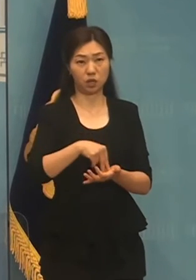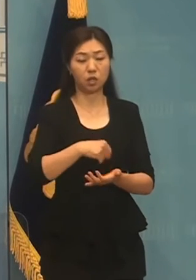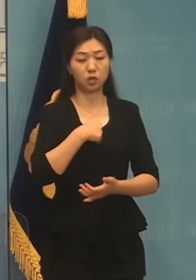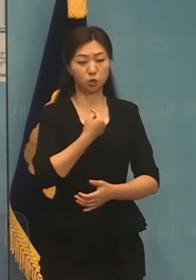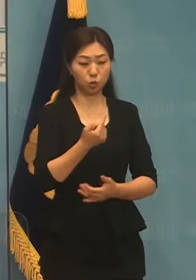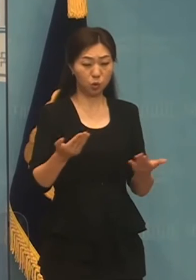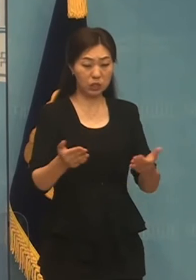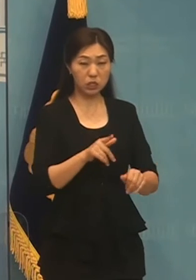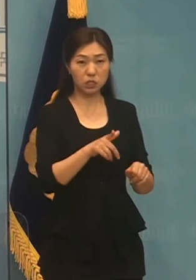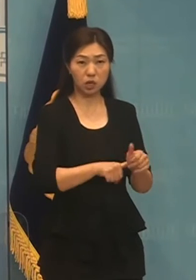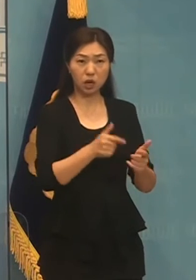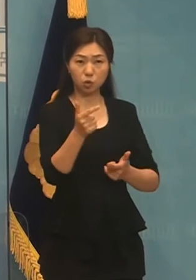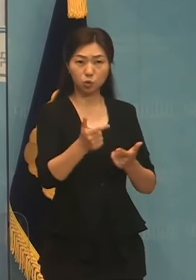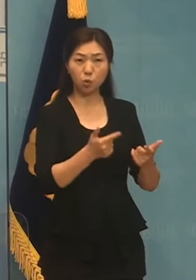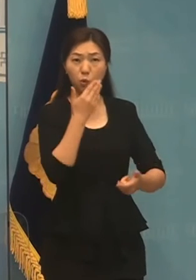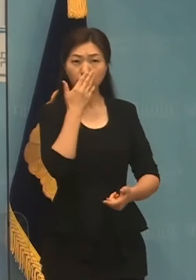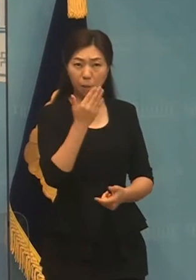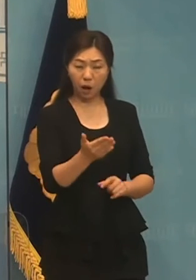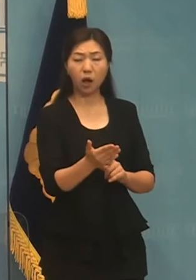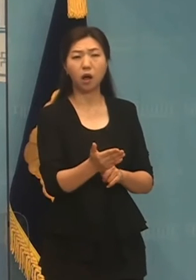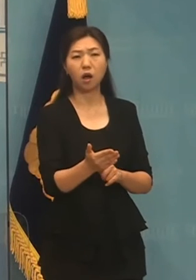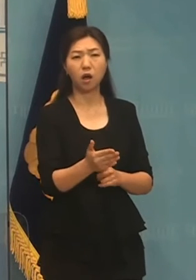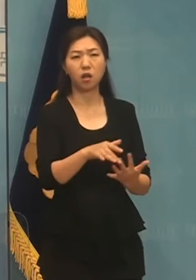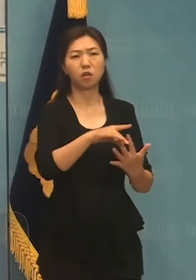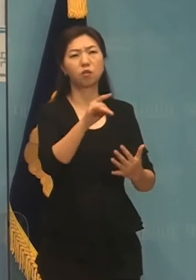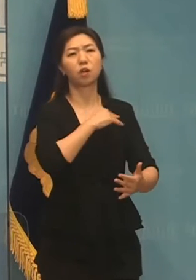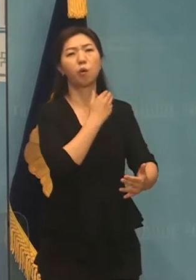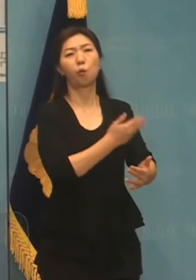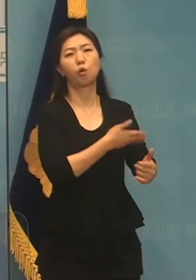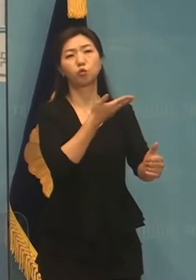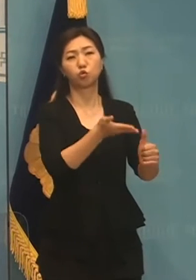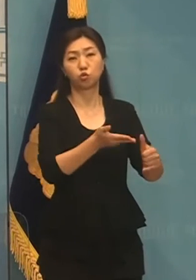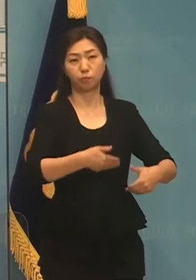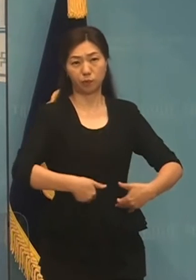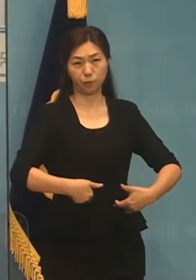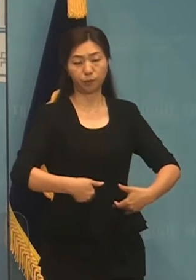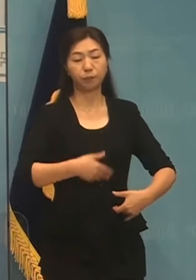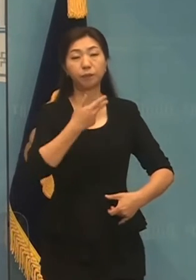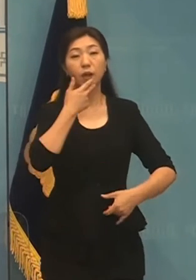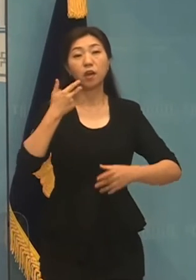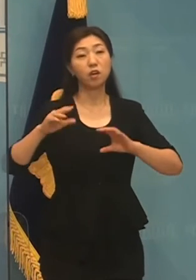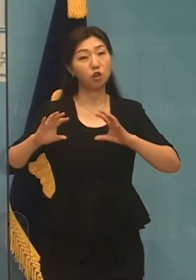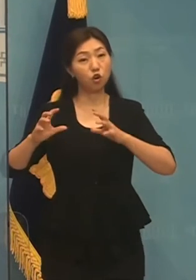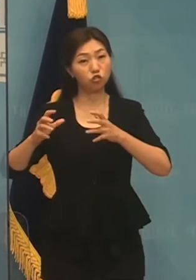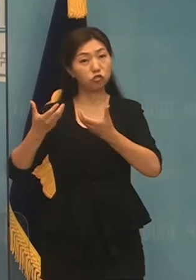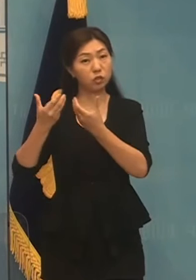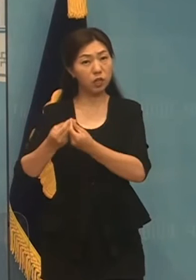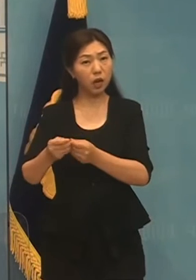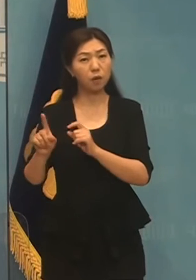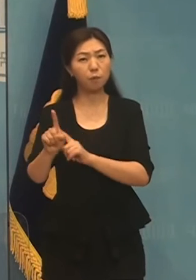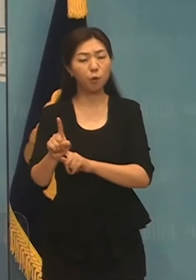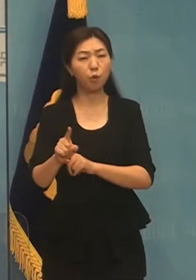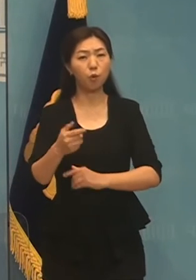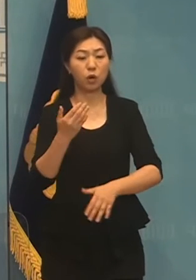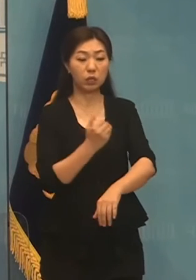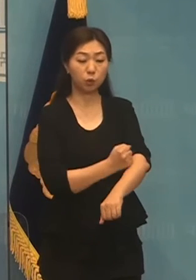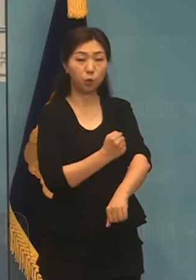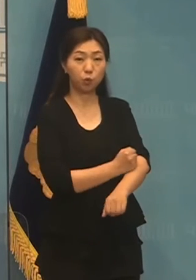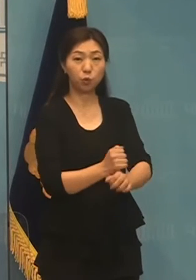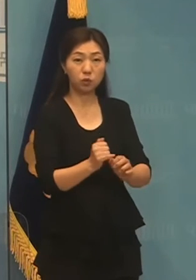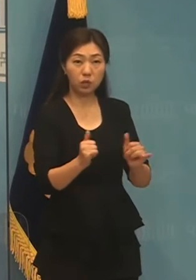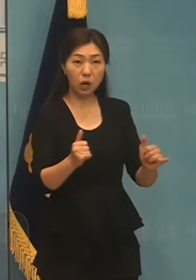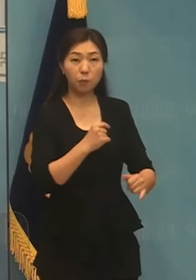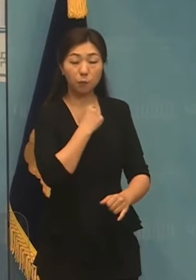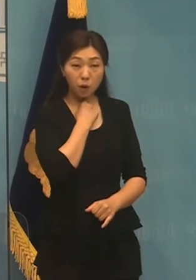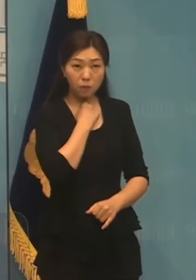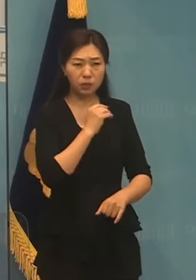조정할 수 있는 선택권이 구현을 합니다. 이미 연구에서는 노동자가 원하면 38시간 근로시간을